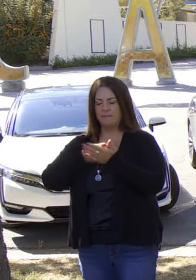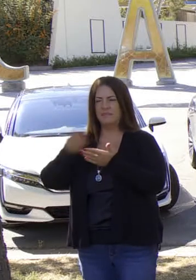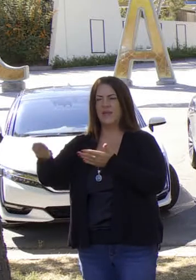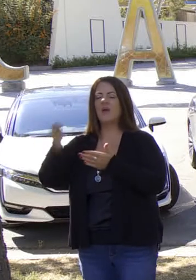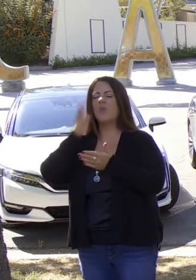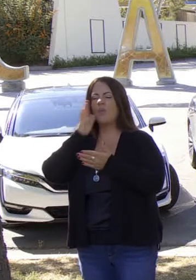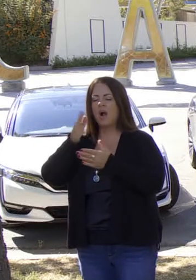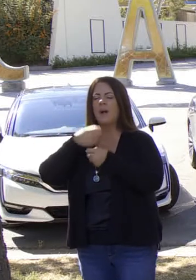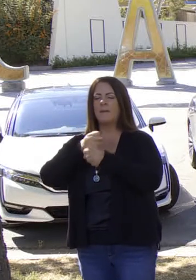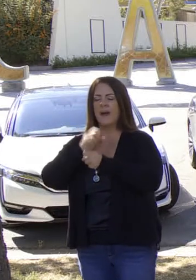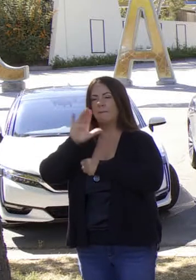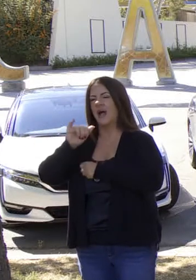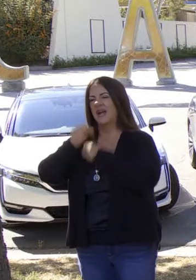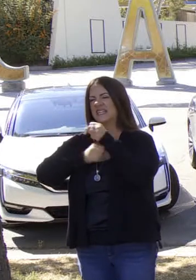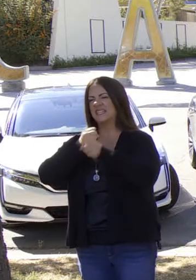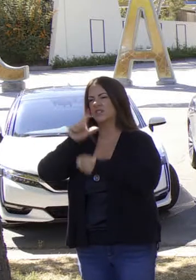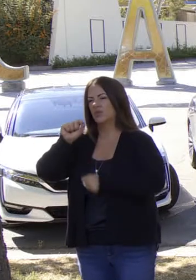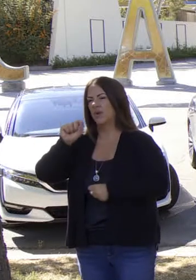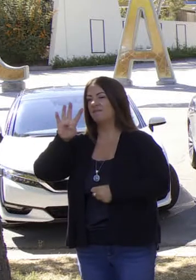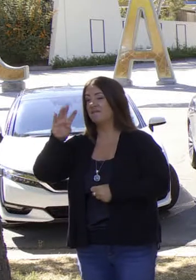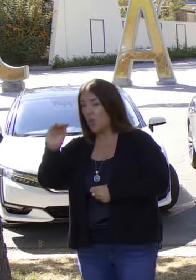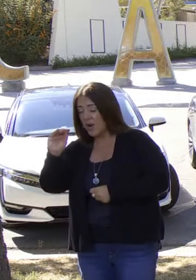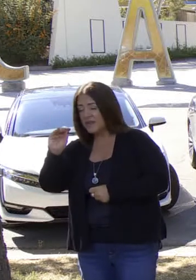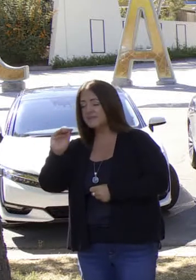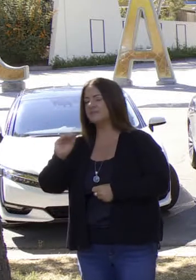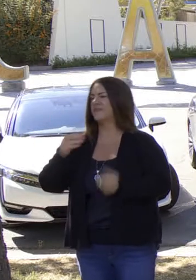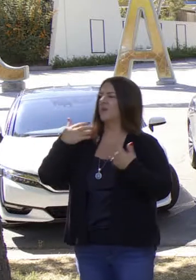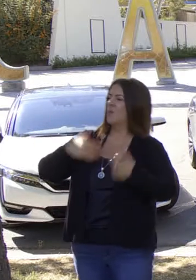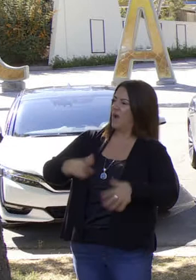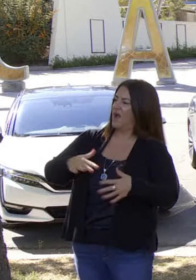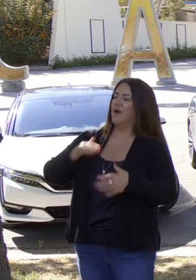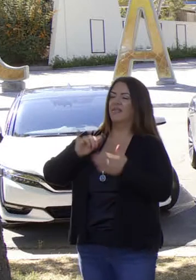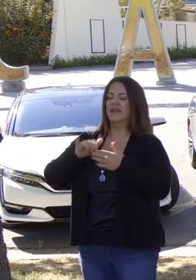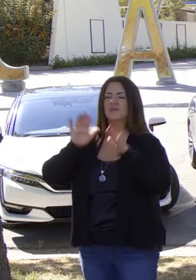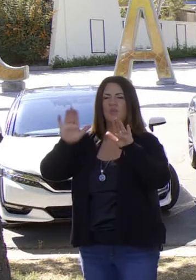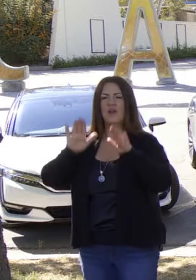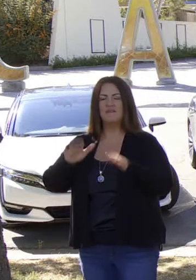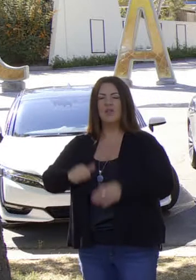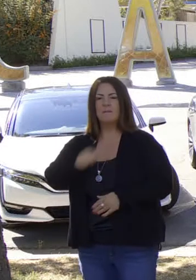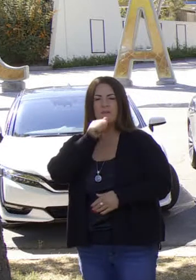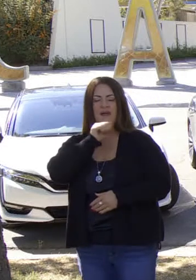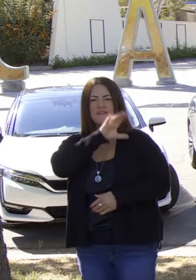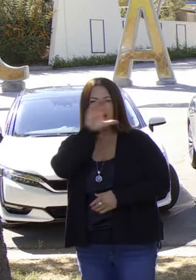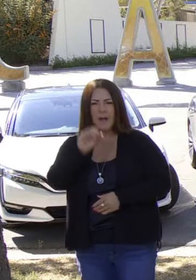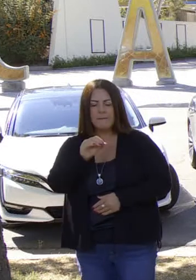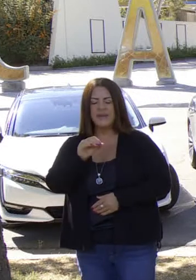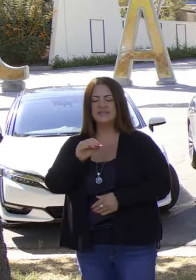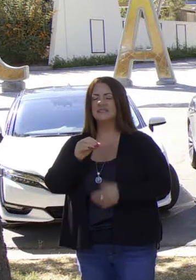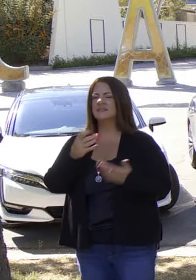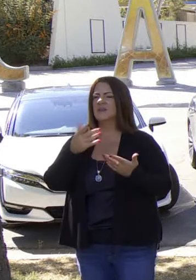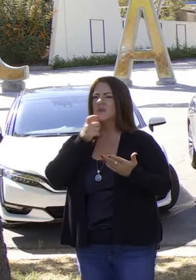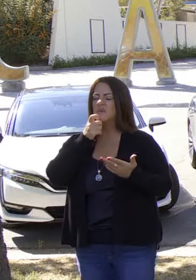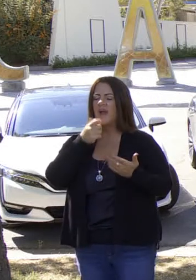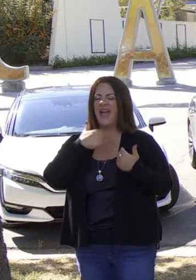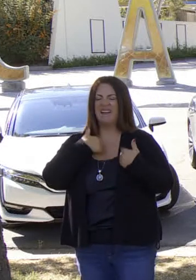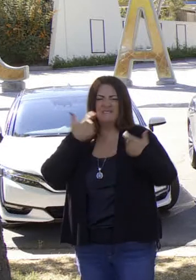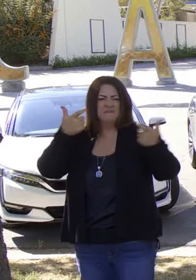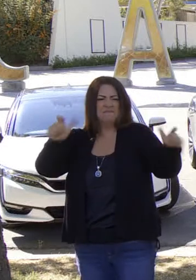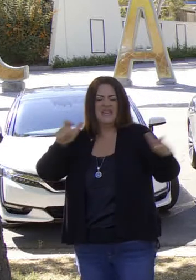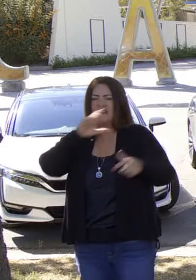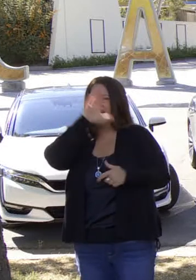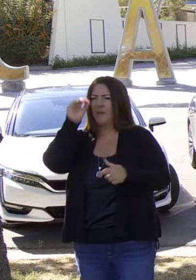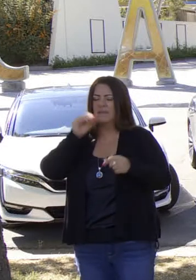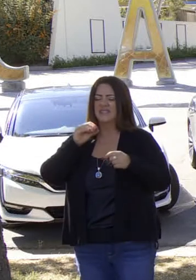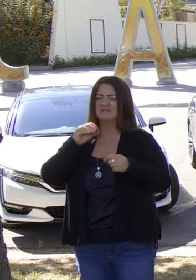2035. Ese es el espíritu de innovación y de sociedad. No solo se trata de gobierno, se trata del sector privado. Del modo de